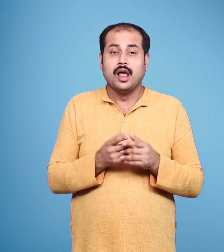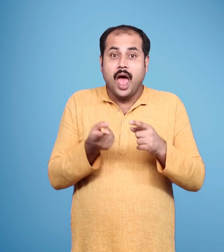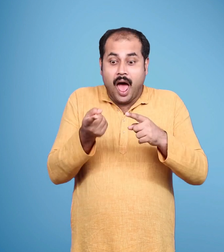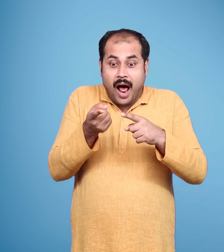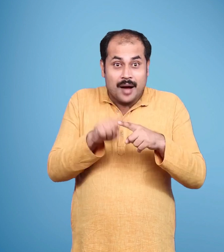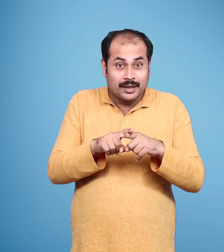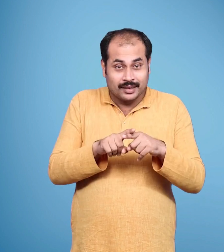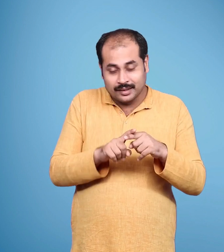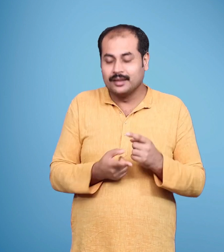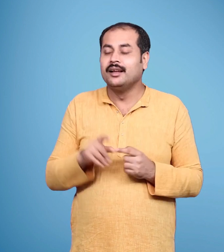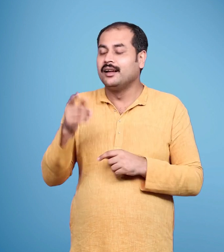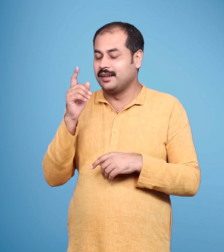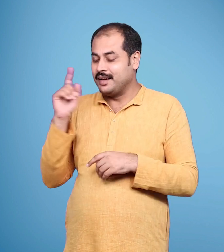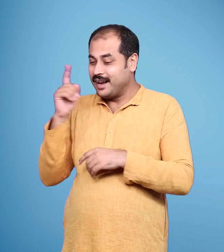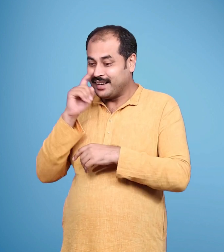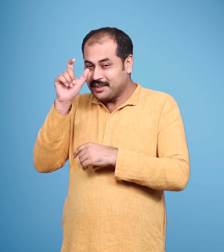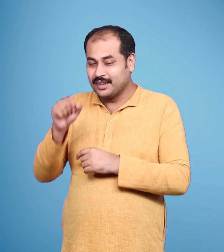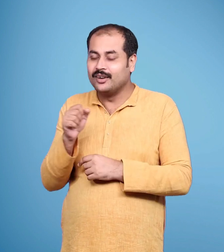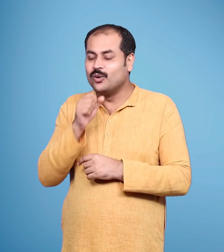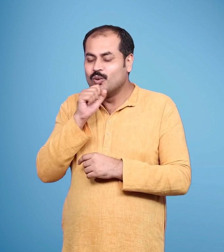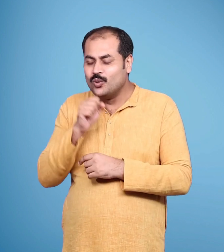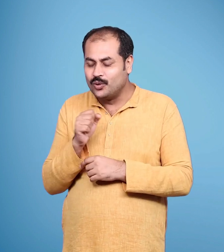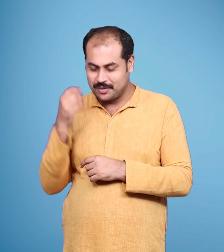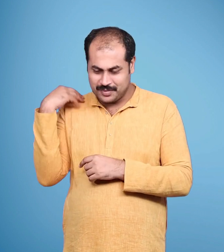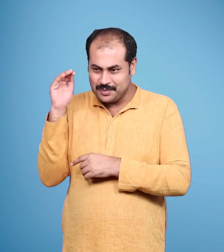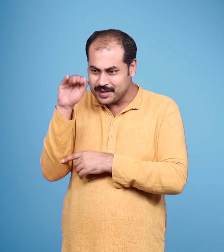तभी शत्रुग्न की द्रिष्टी बच कर निकलती मंत्रा पर पड़ी